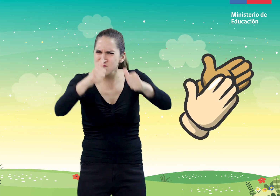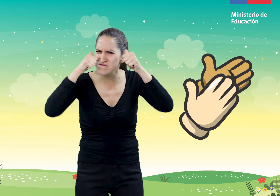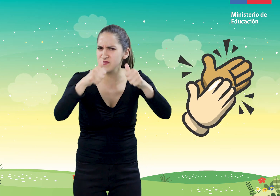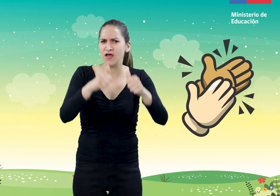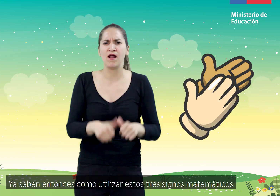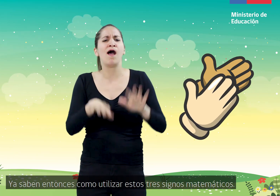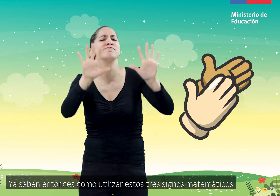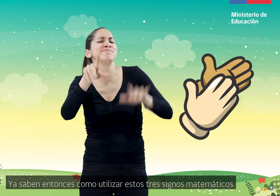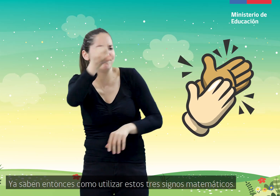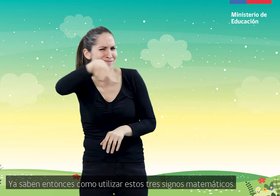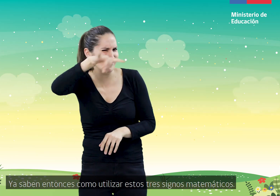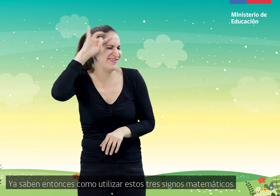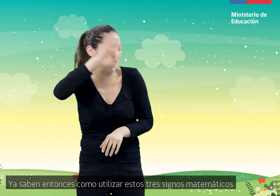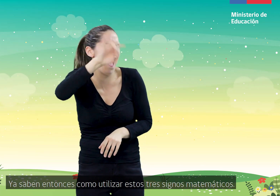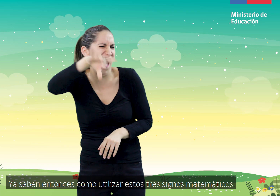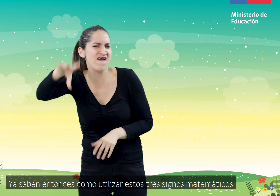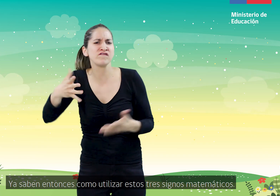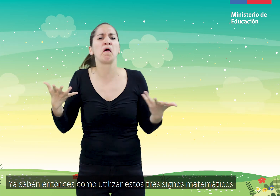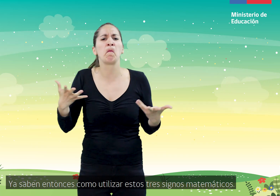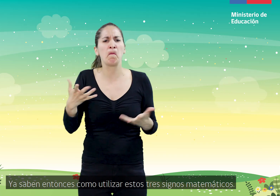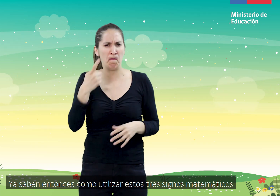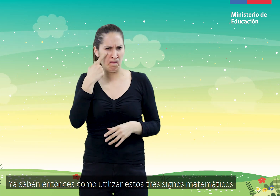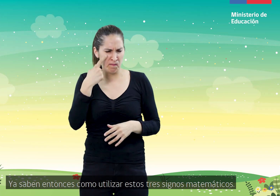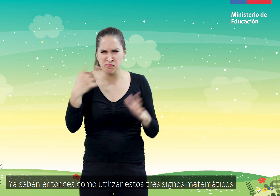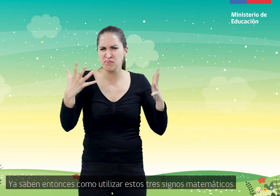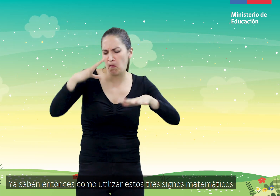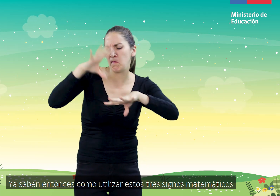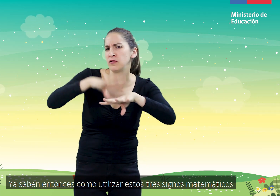Ya saben entonces cómo utilizar estos tres signos matemáticos.